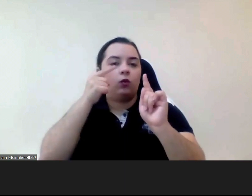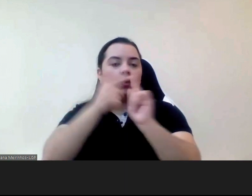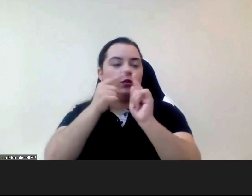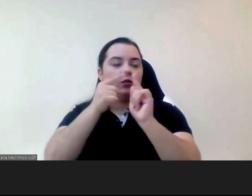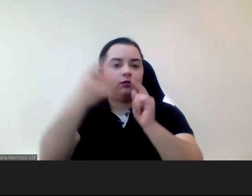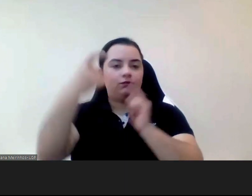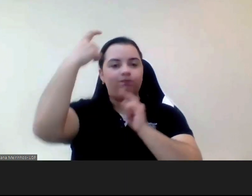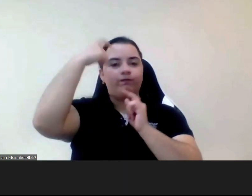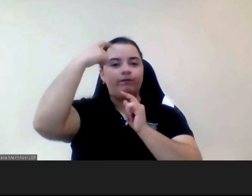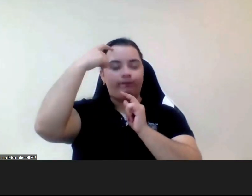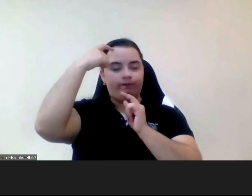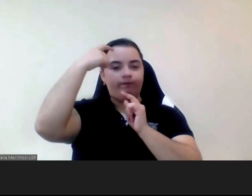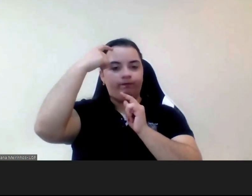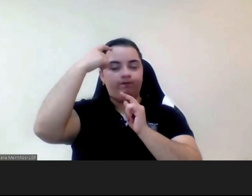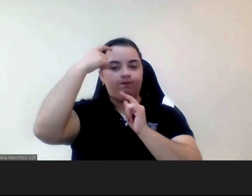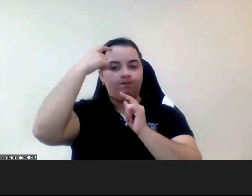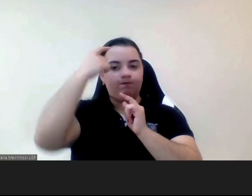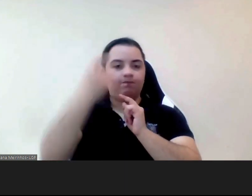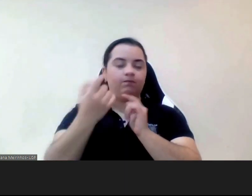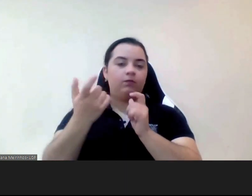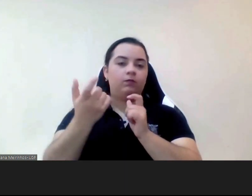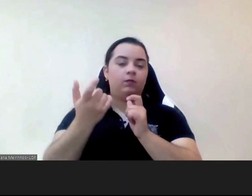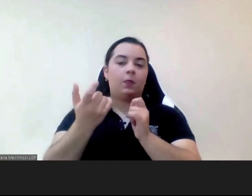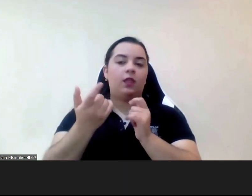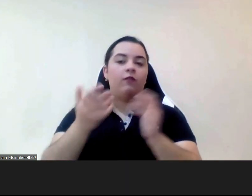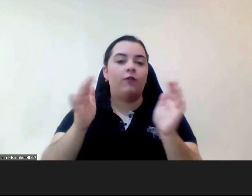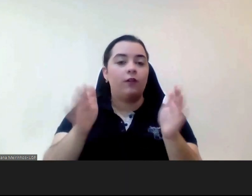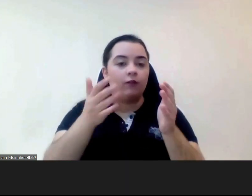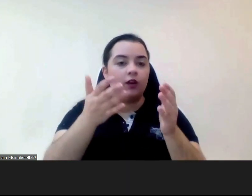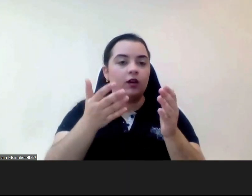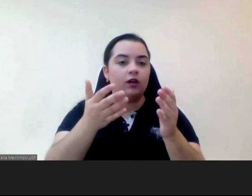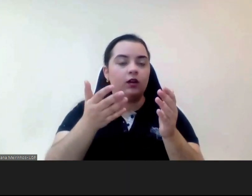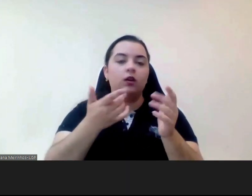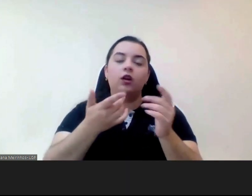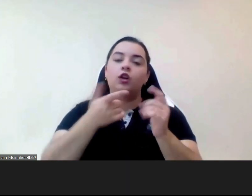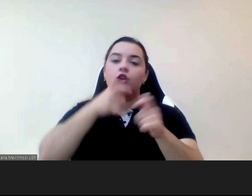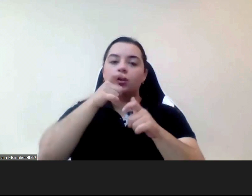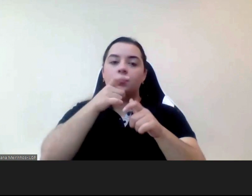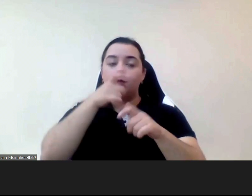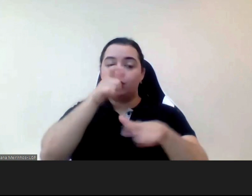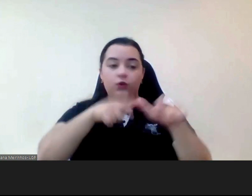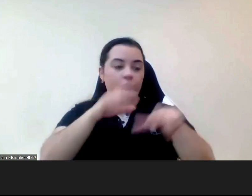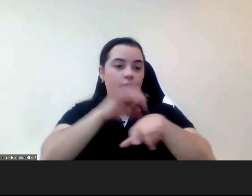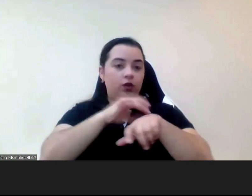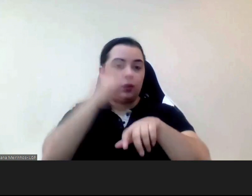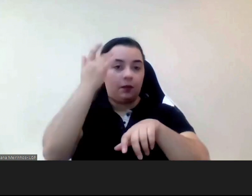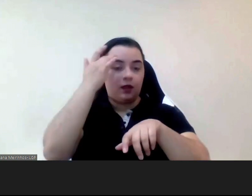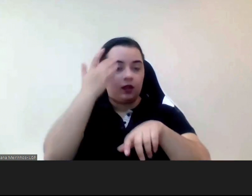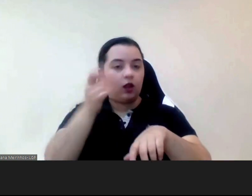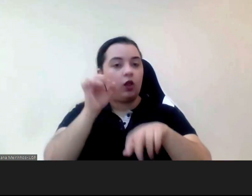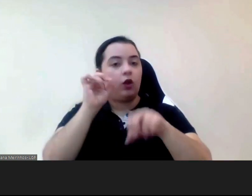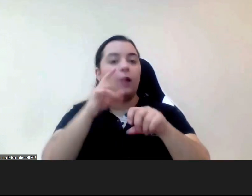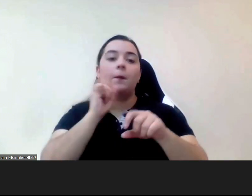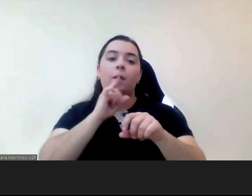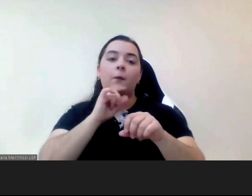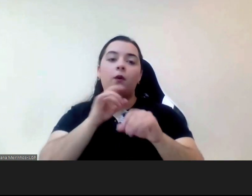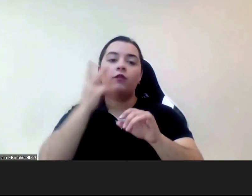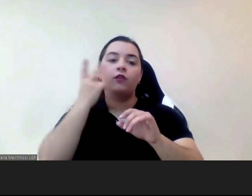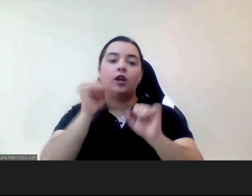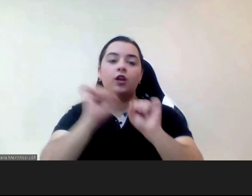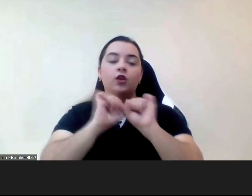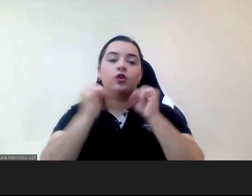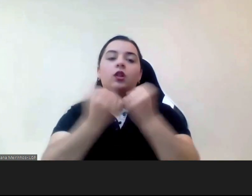de promover a reabilitação e inclusão social das pessoas com doença mental e existindo sempre no seu potencial